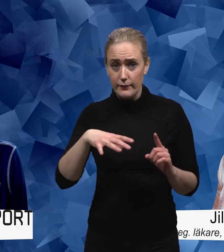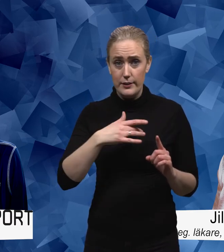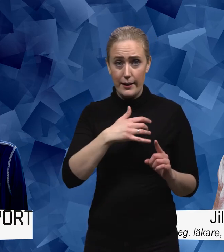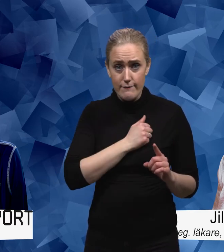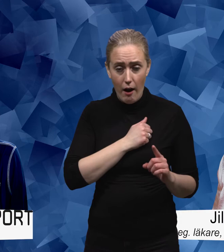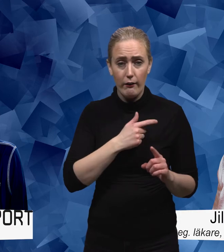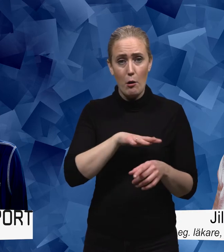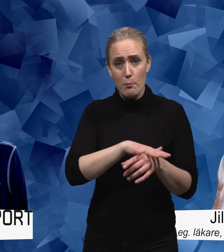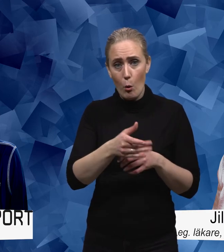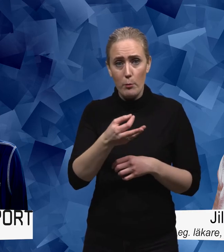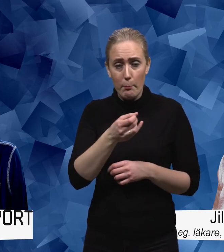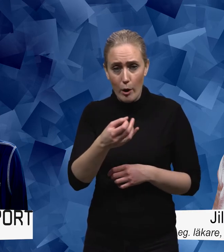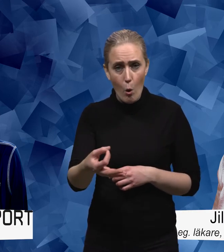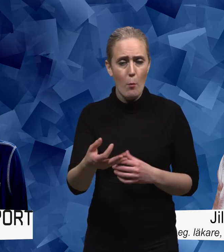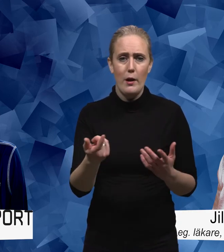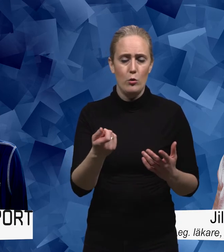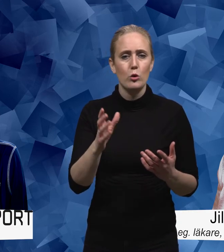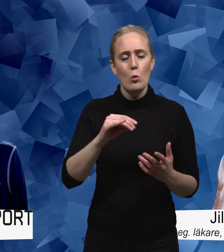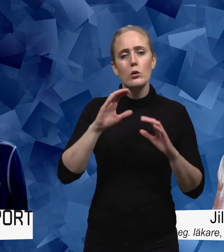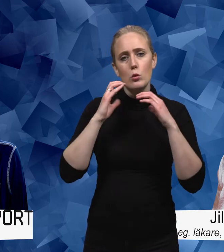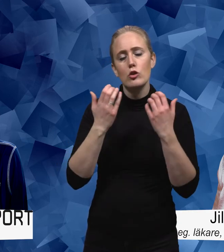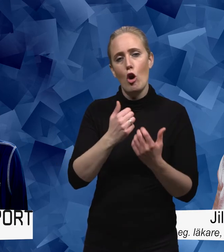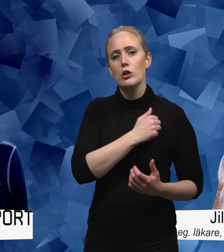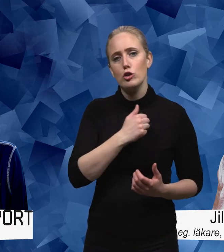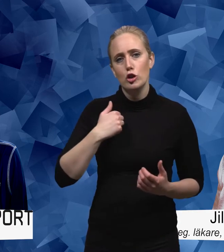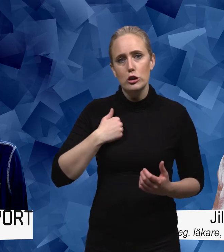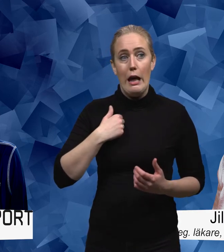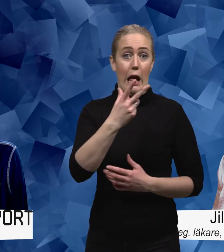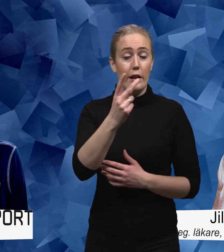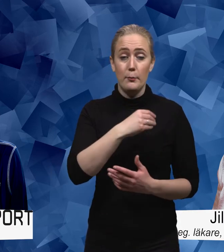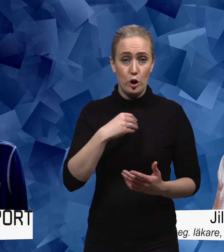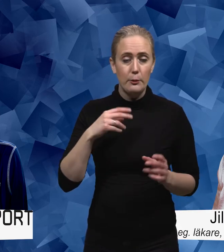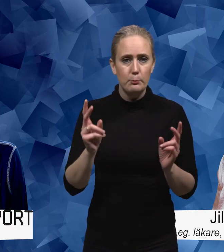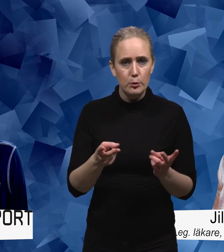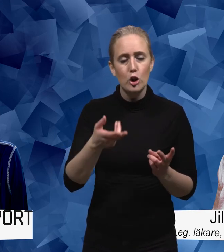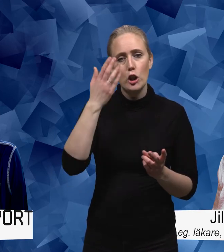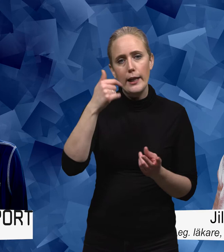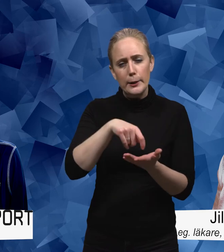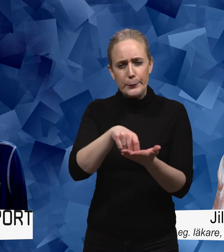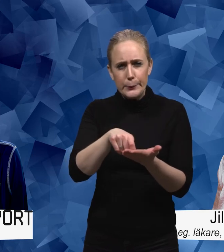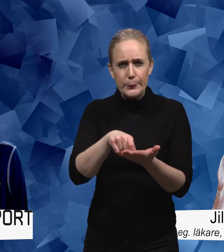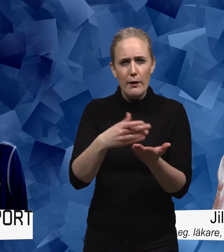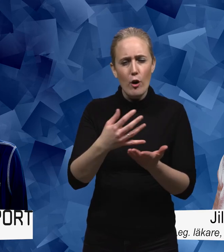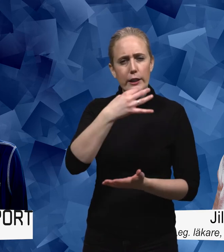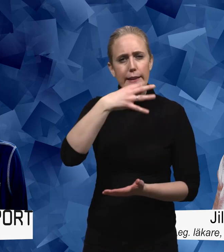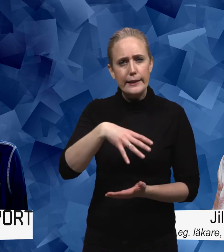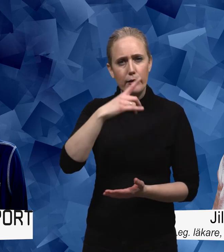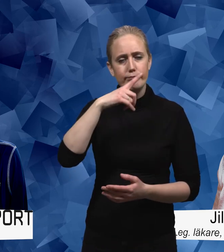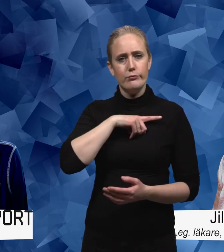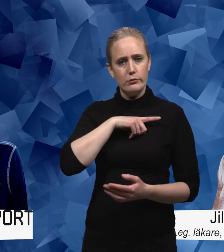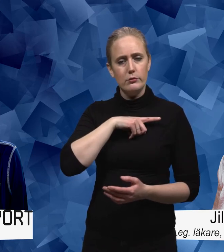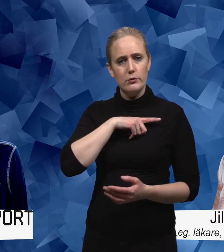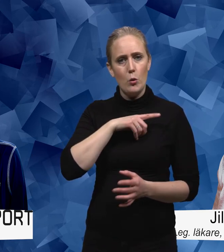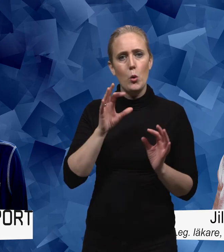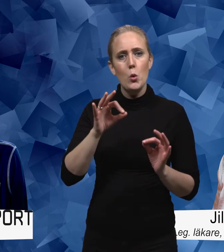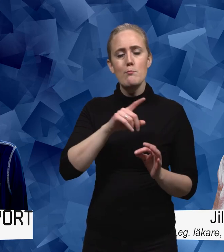risken för blodpropp eller vad det kan vara så kan socialstyrelsen och andra myndigheter räkna ut risken för det och hur